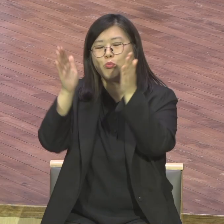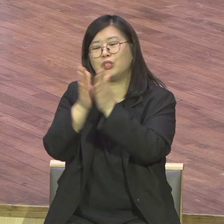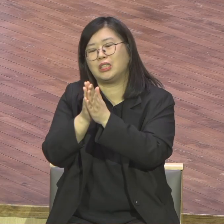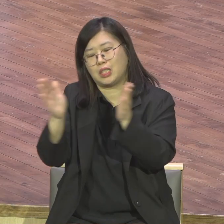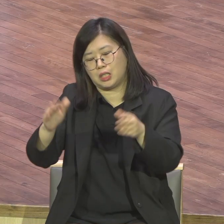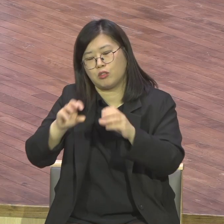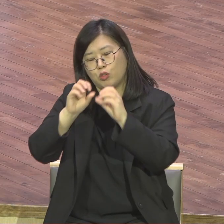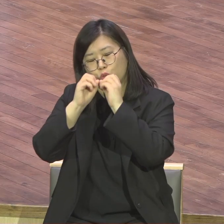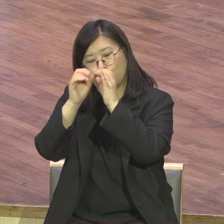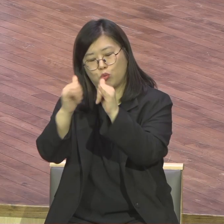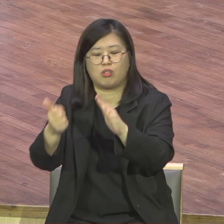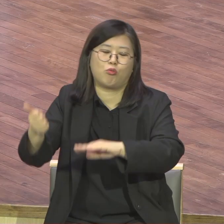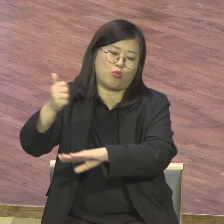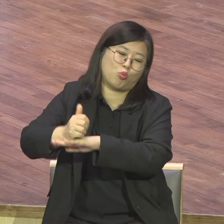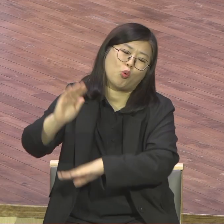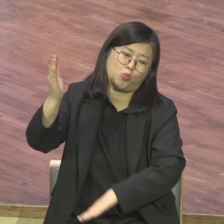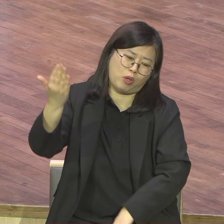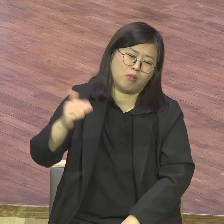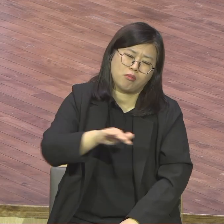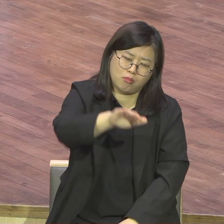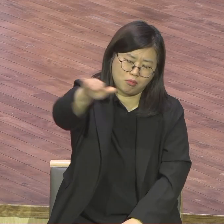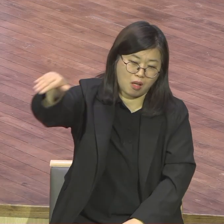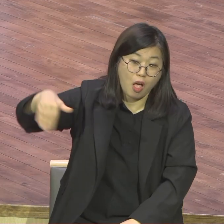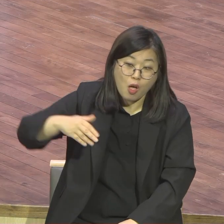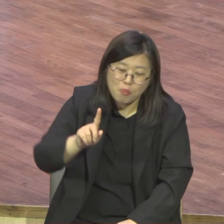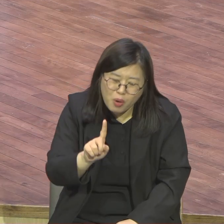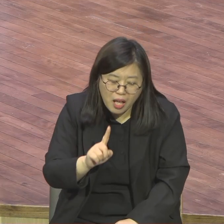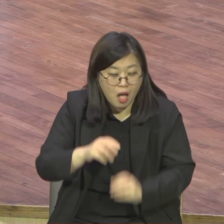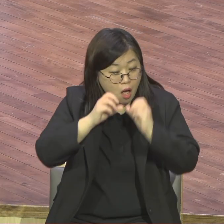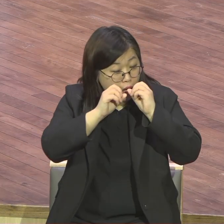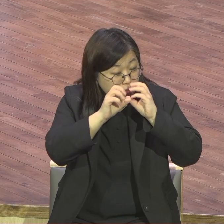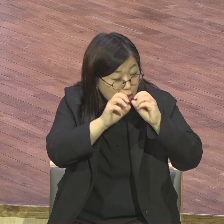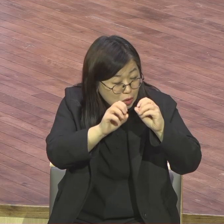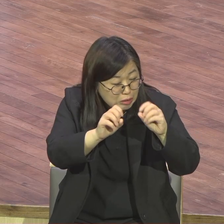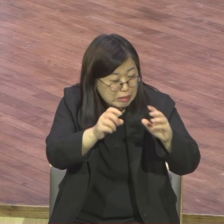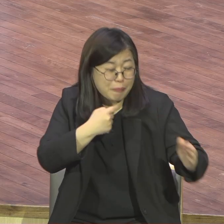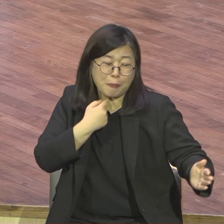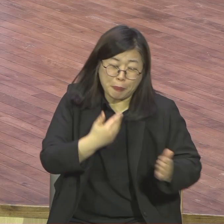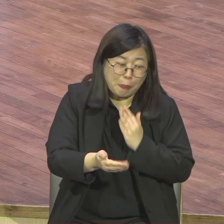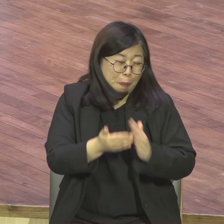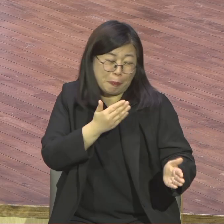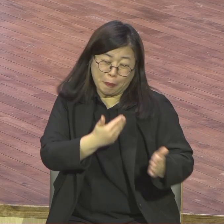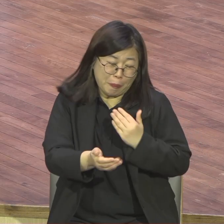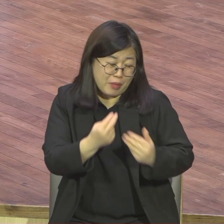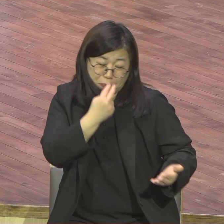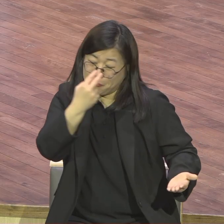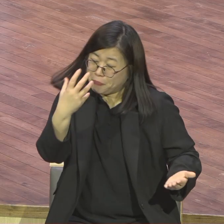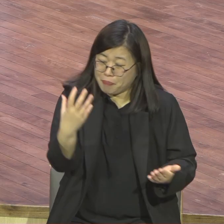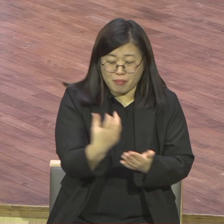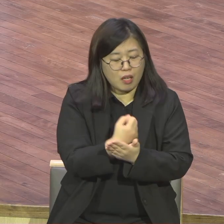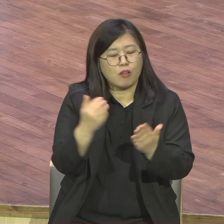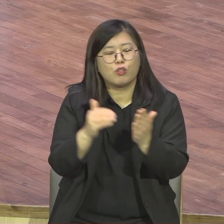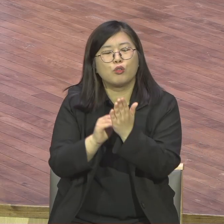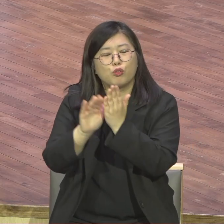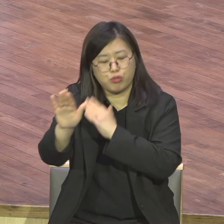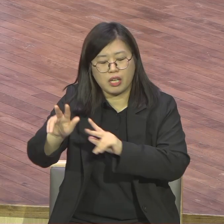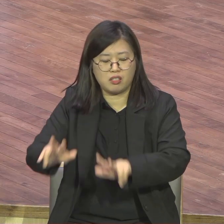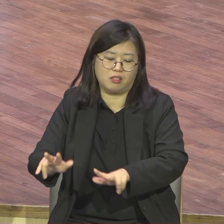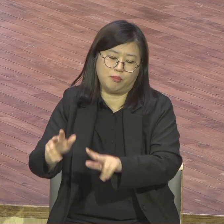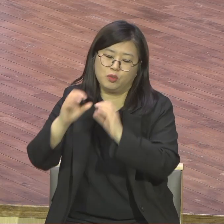제가 늘 이야기하잖아요 적시로가 응답받는다고 적시로라면 응답 못 받아요 잔머리 울리고 회의해보고 인원해보고